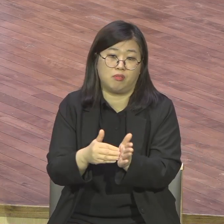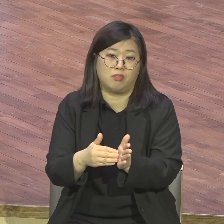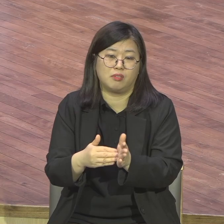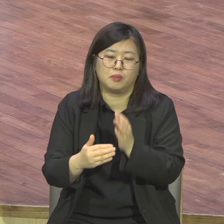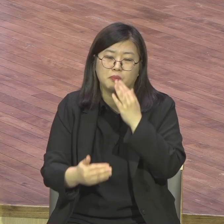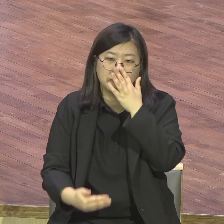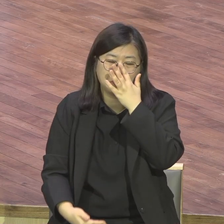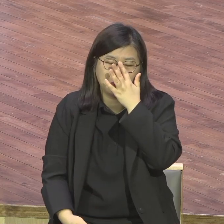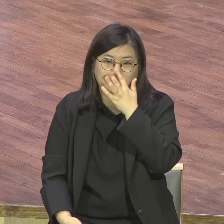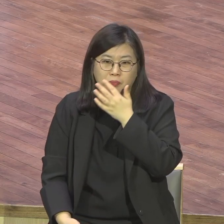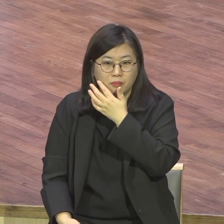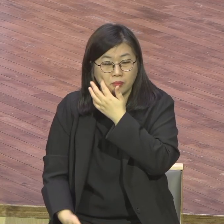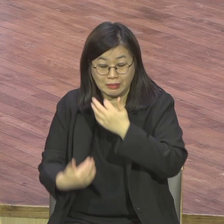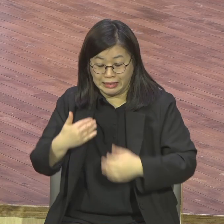남진도 회장 10배